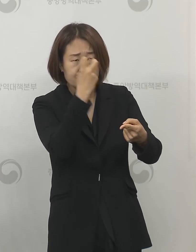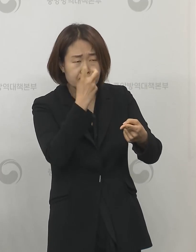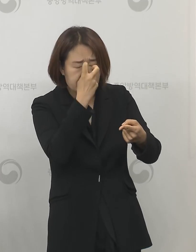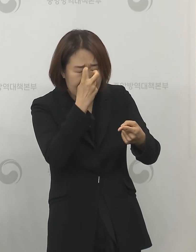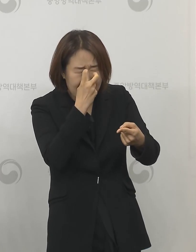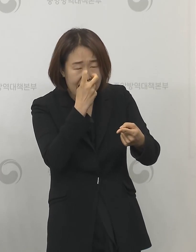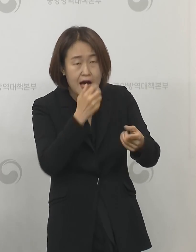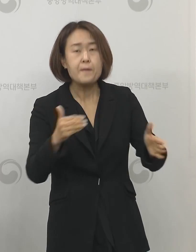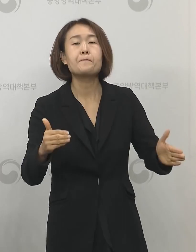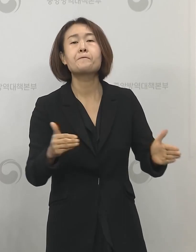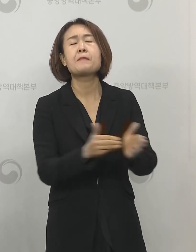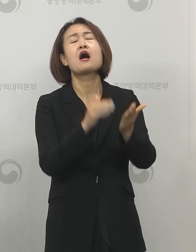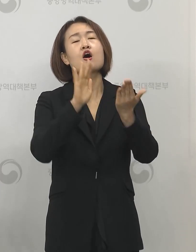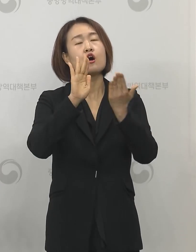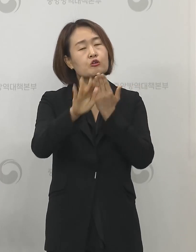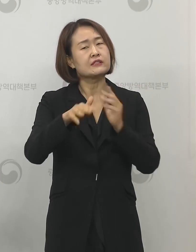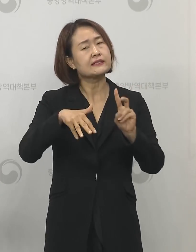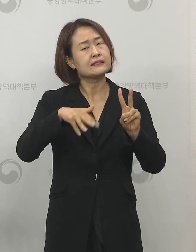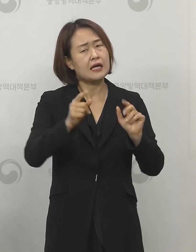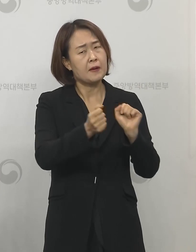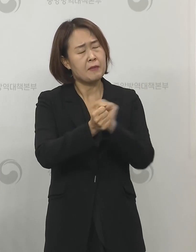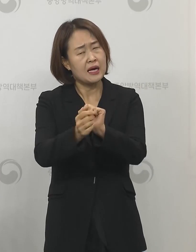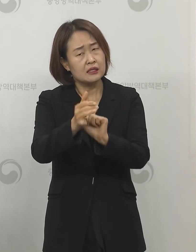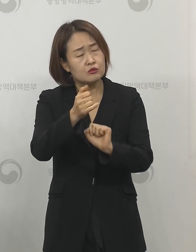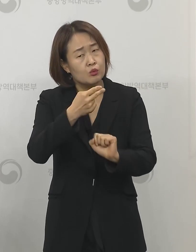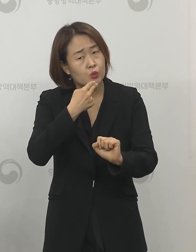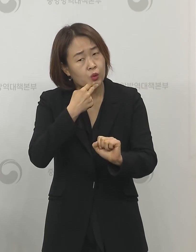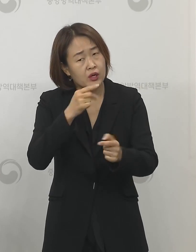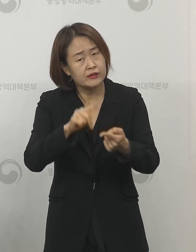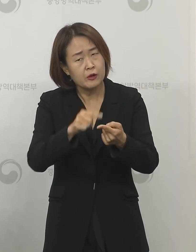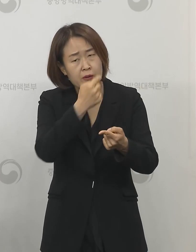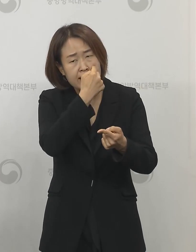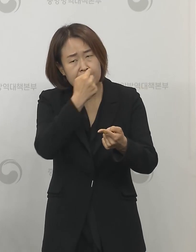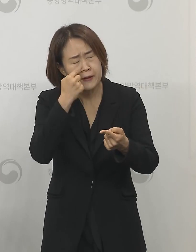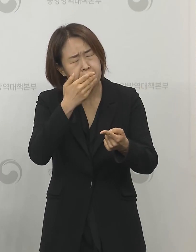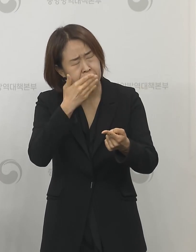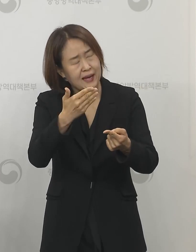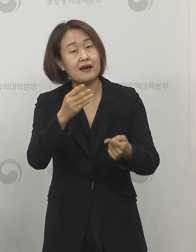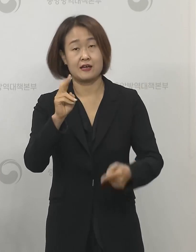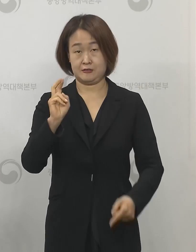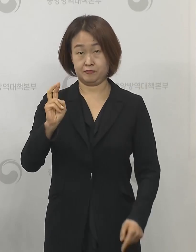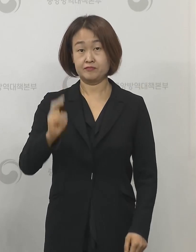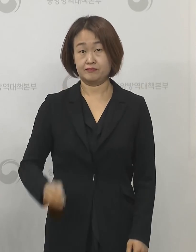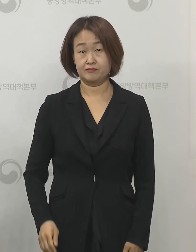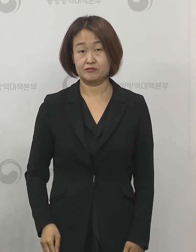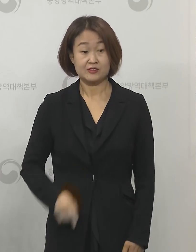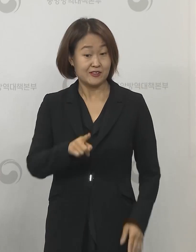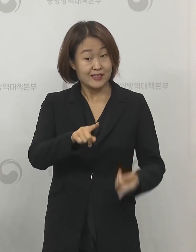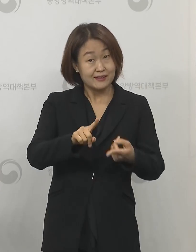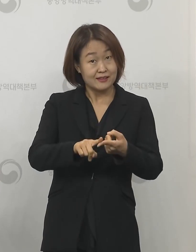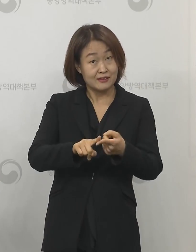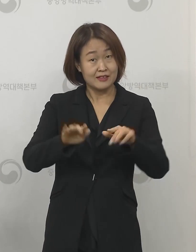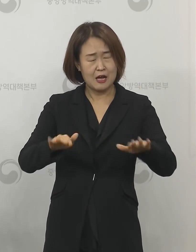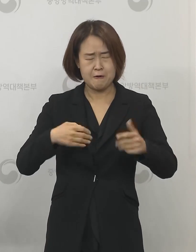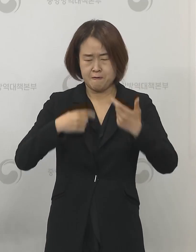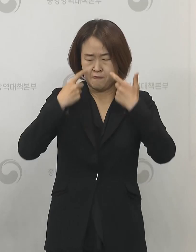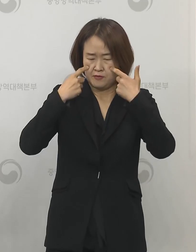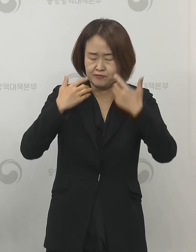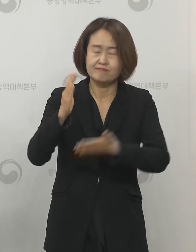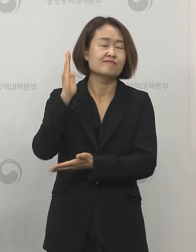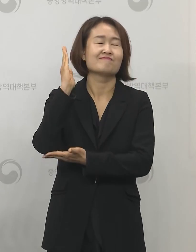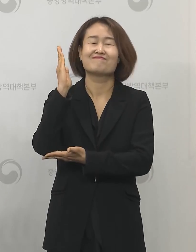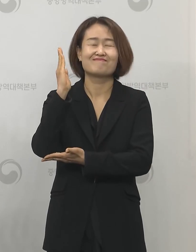끝나야 2차 감염을 유발하는지 안 하는지를 확인할 수 있을 것 같습니다 이 부분은 지금 단정적으로